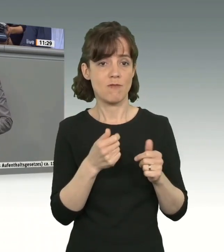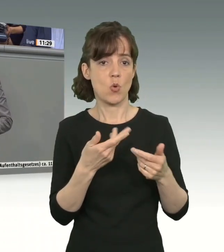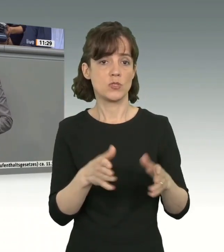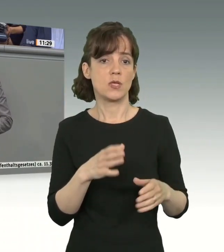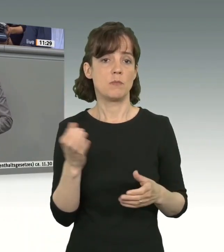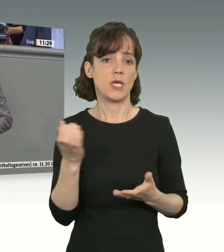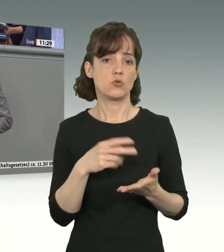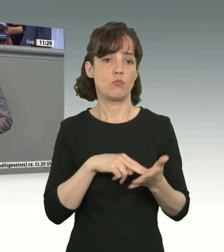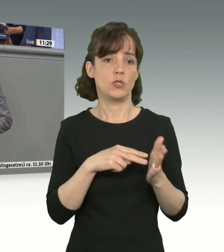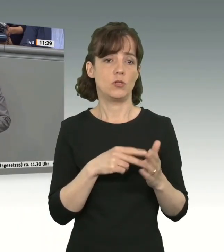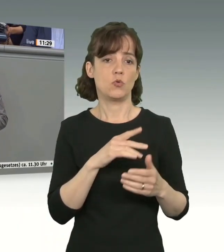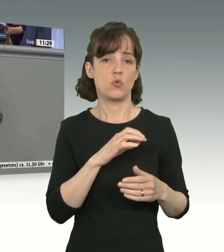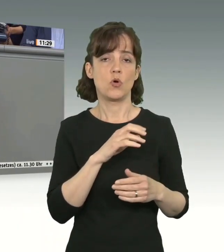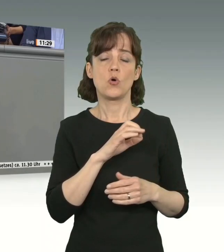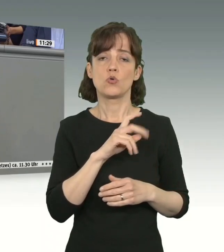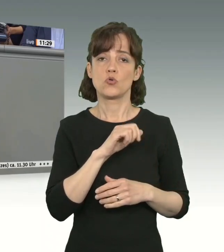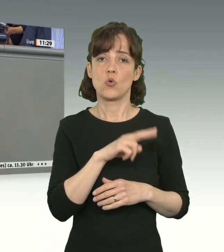Schämen Sie sich!